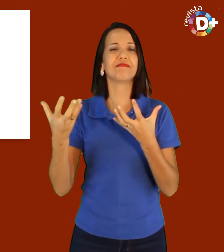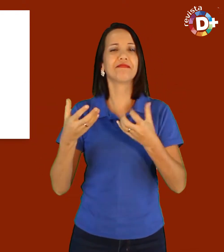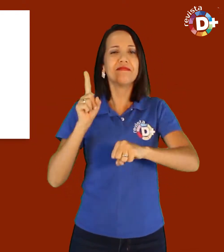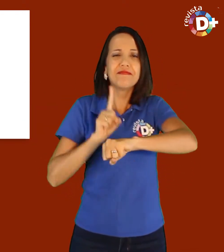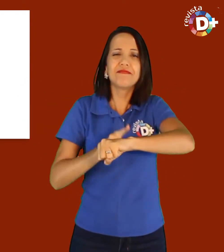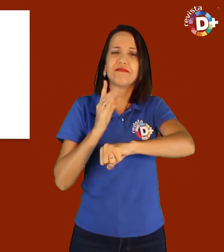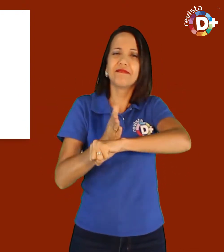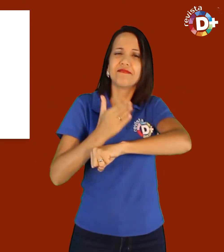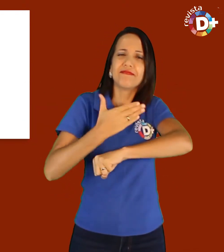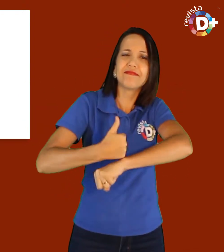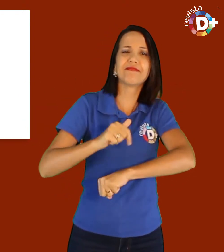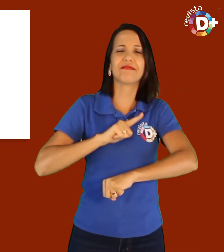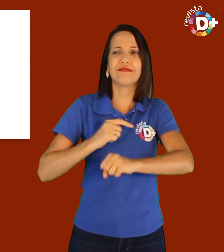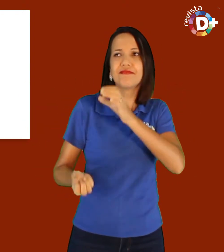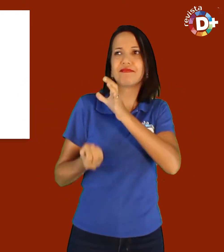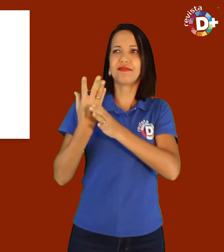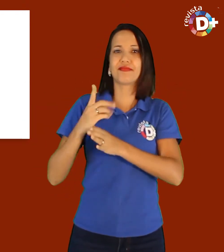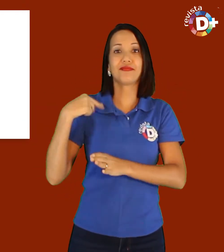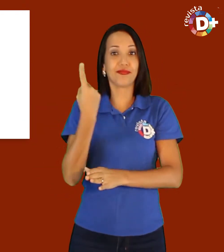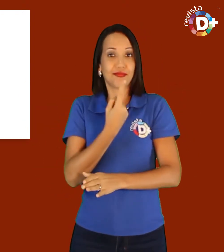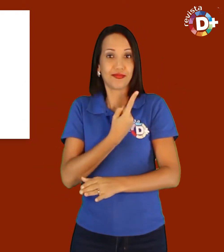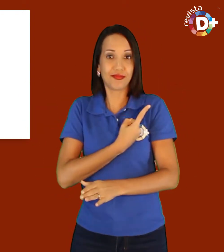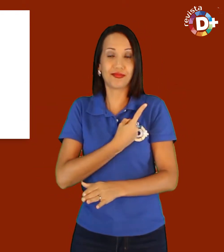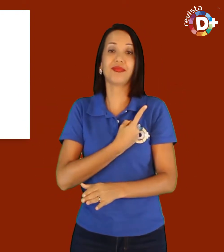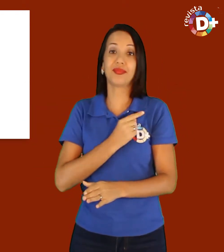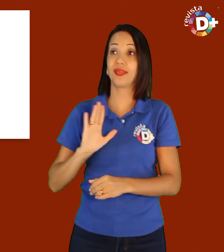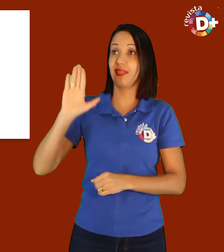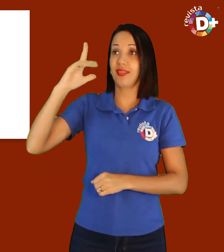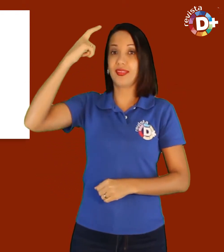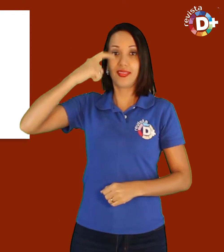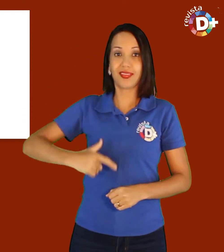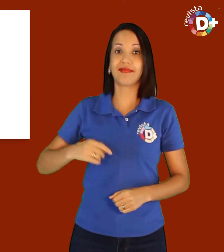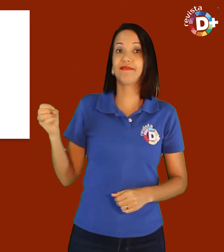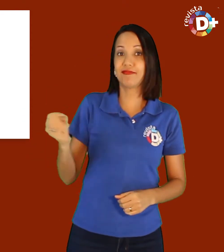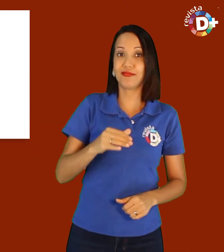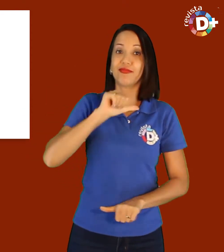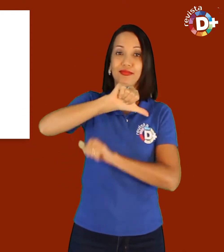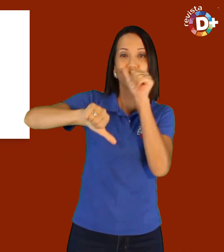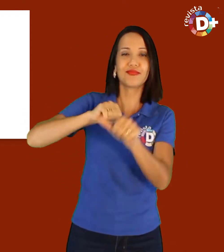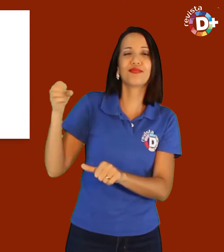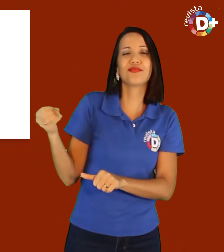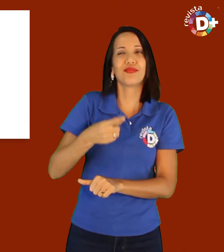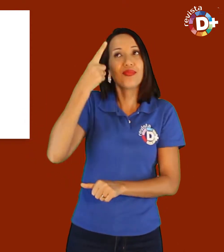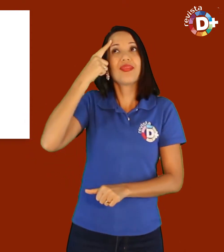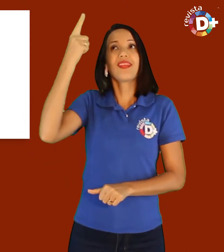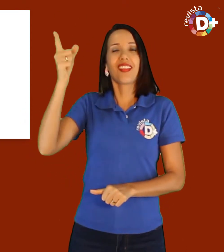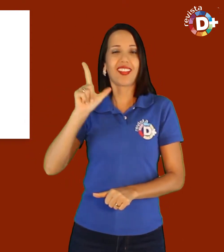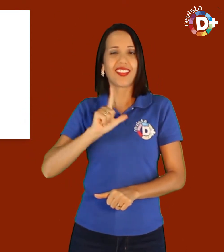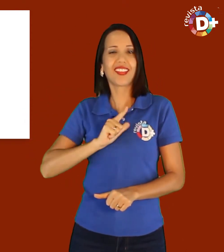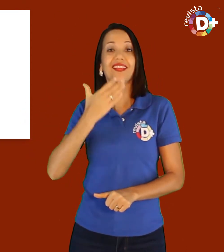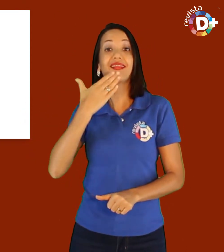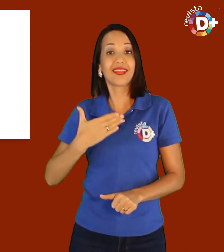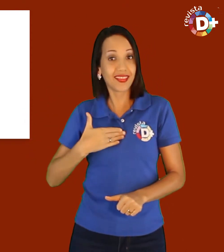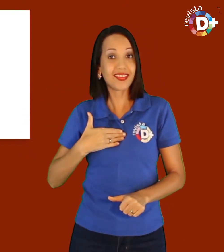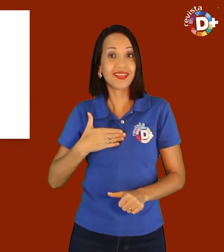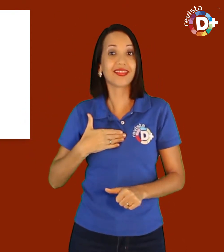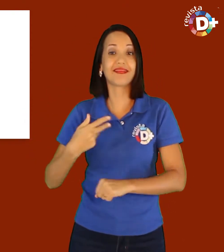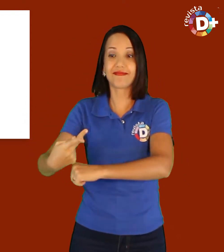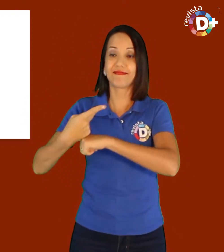caminho. Portanto, a todo instante estamos criando dentro dos mandatos, inovando e renovando as ideias e